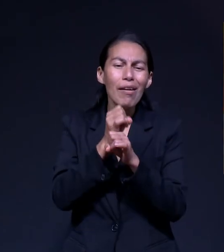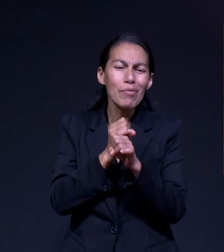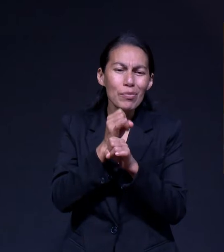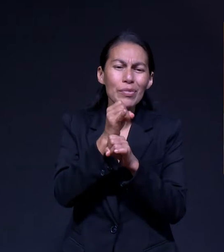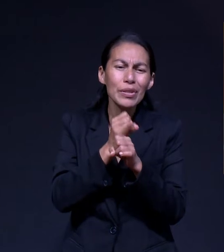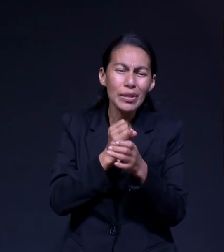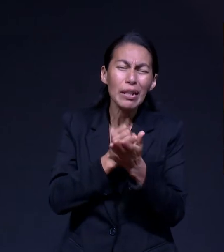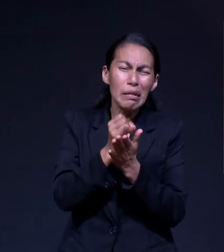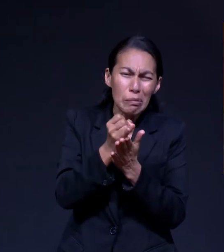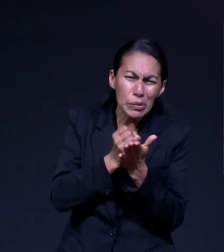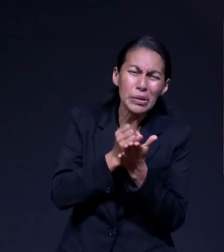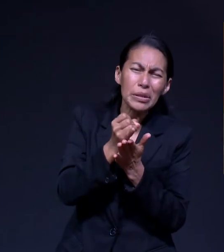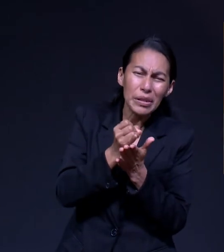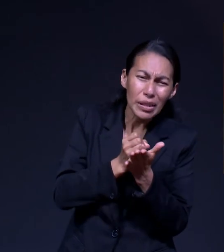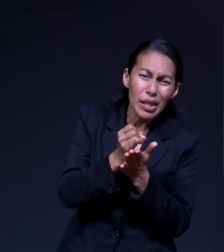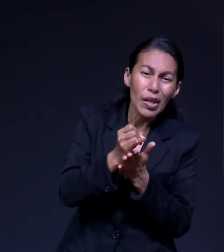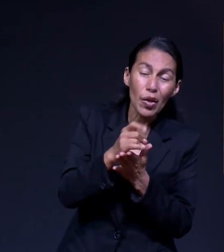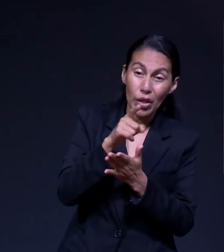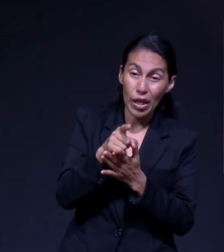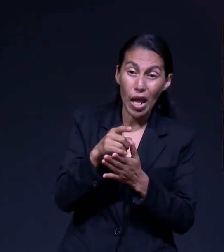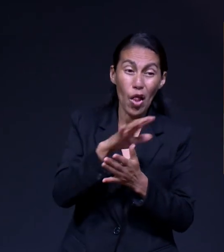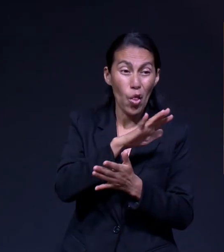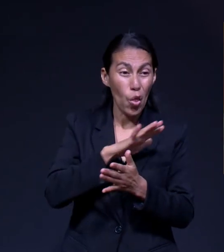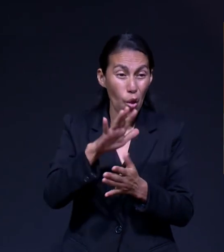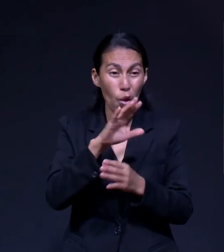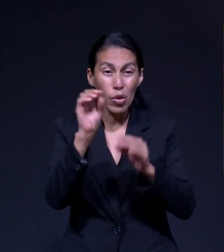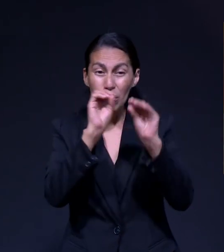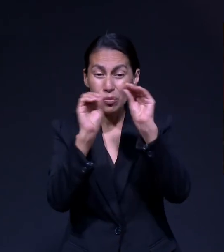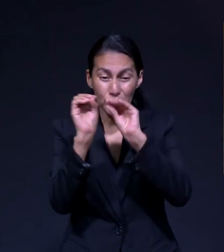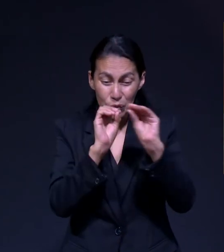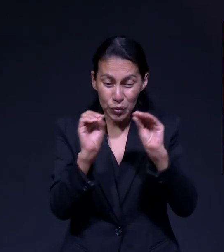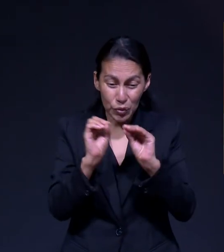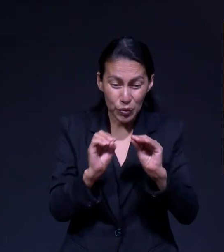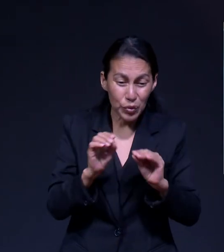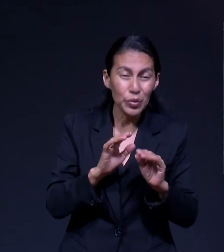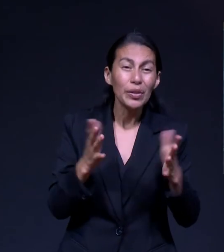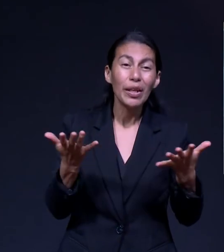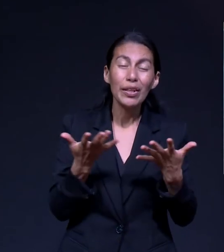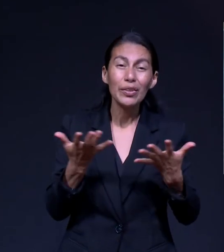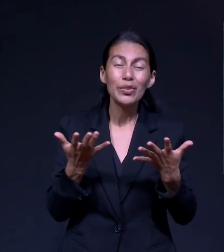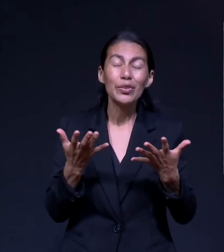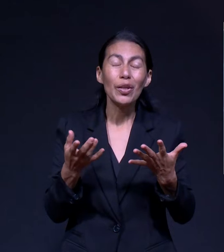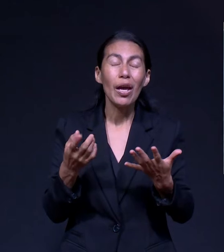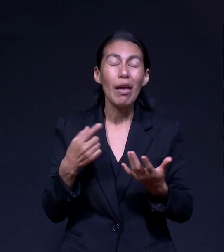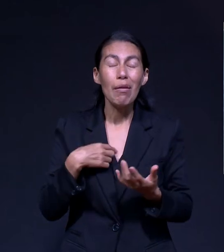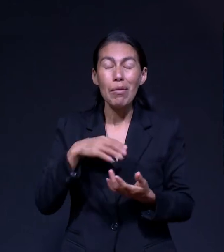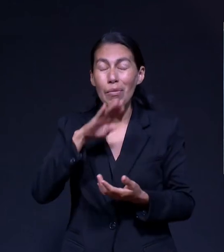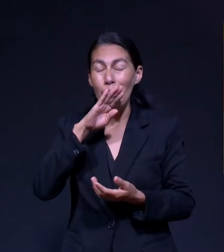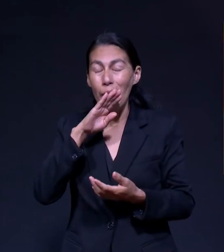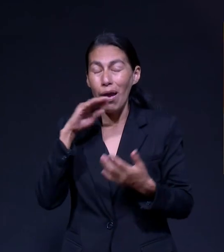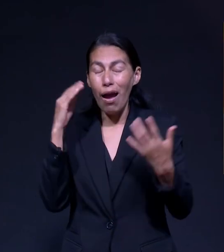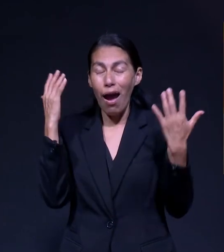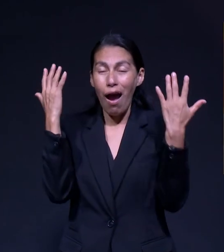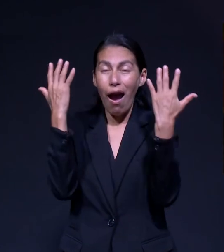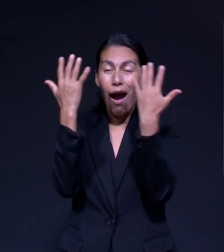Toda la parte de muebles Los cajones Las vitrinas Todo Y mi mamá Sin palabras